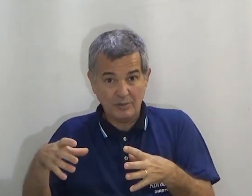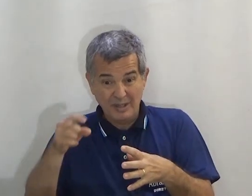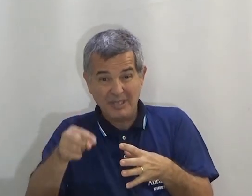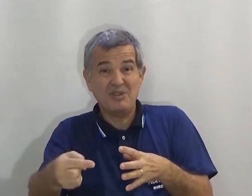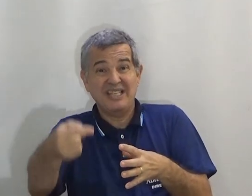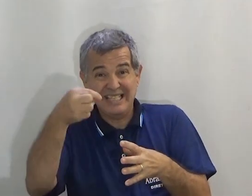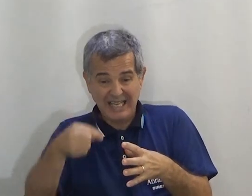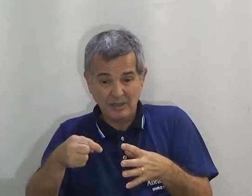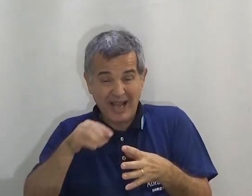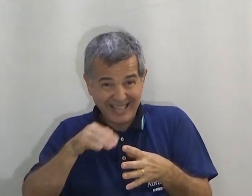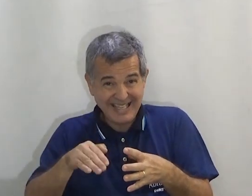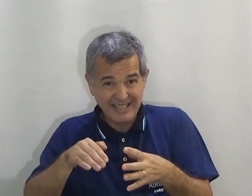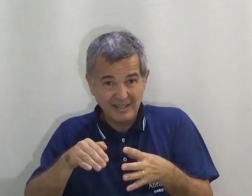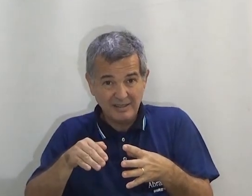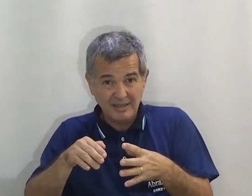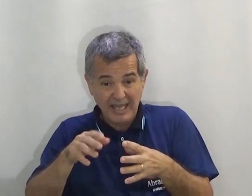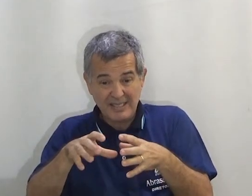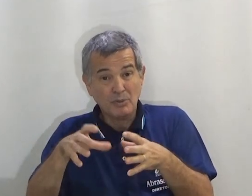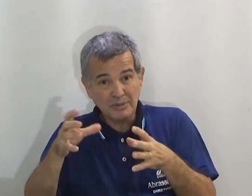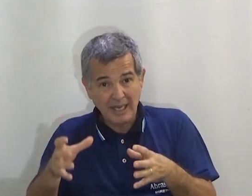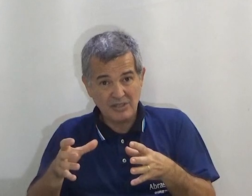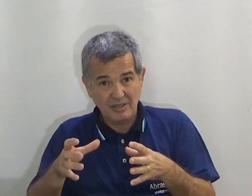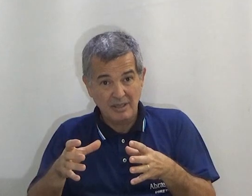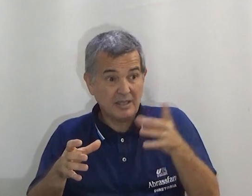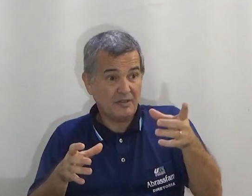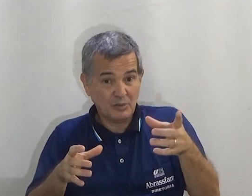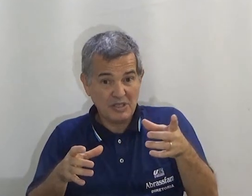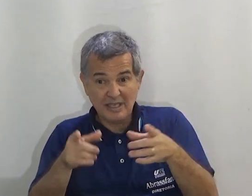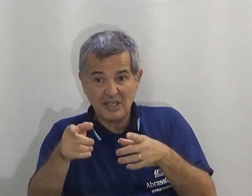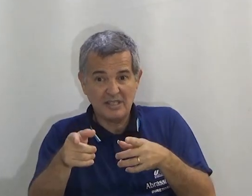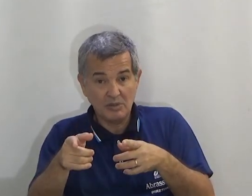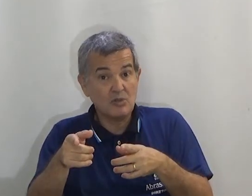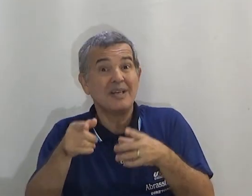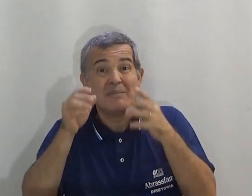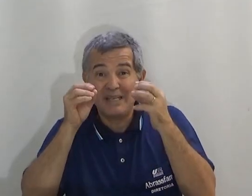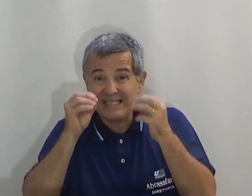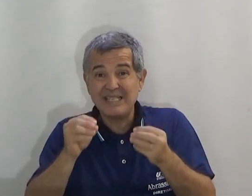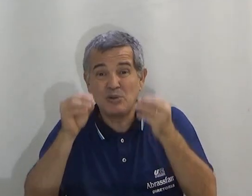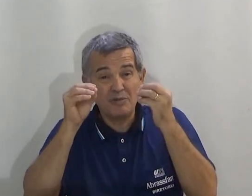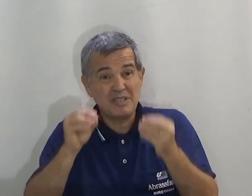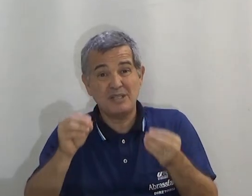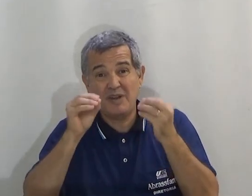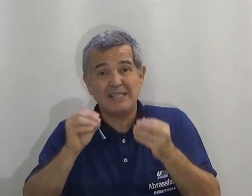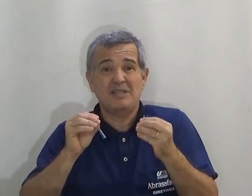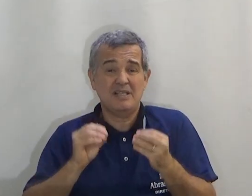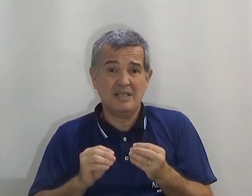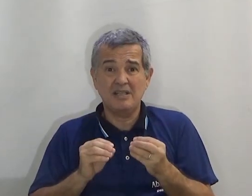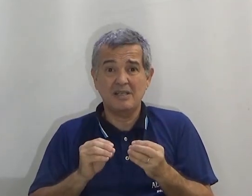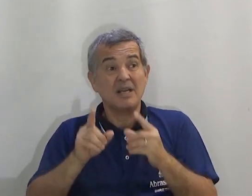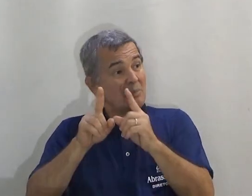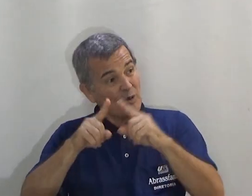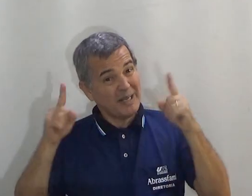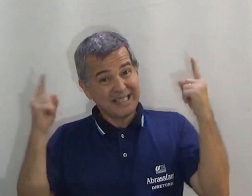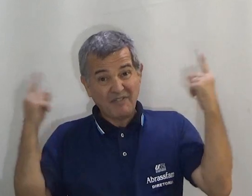Provocado. Para que vocês entendam aqui. Essa montagem. Eita. Faltou isso. Ele esqueceu disso. Preciso que vocês façam essas